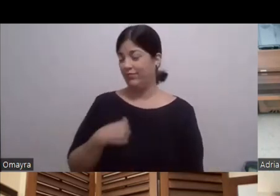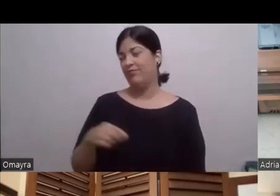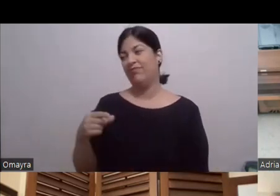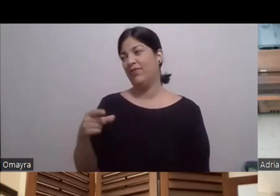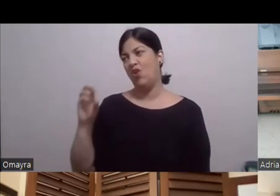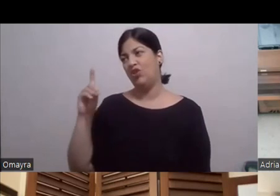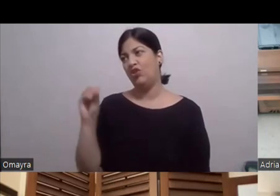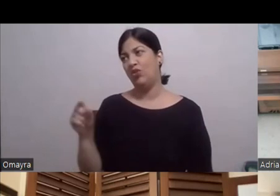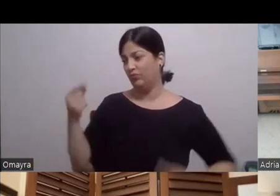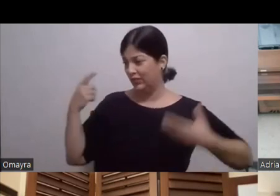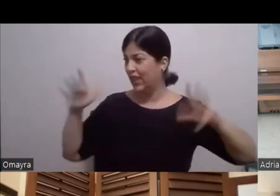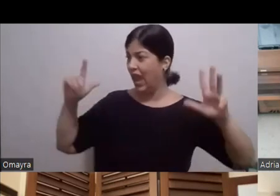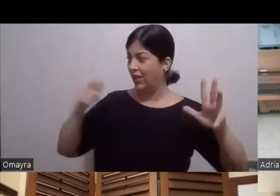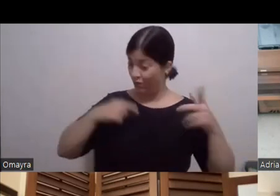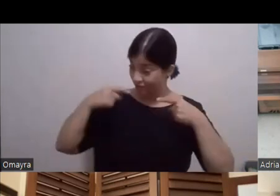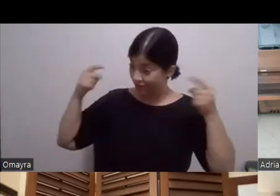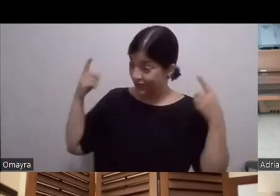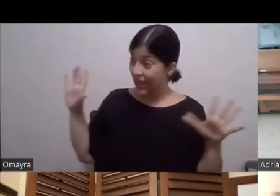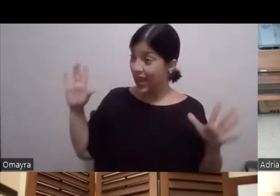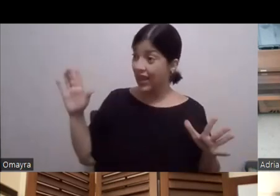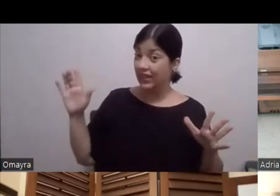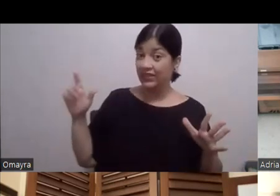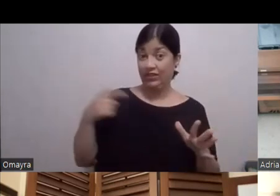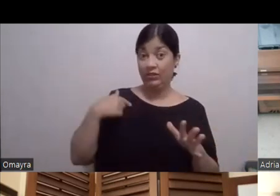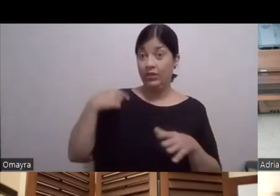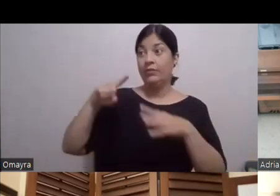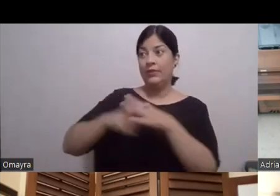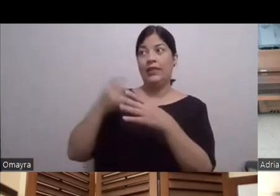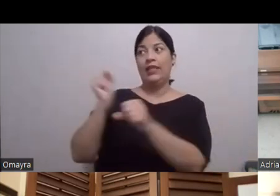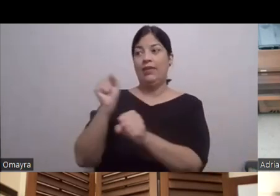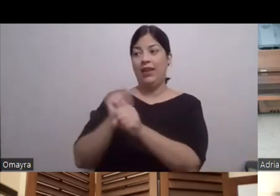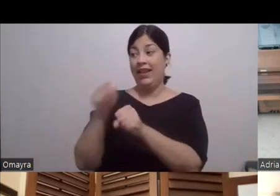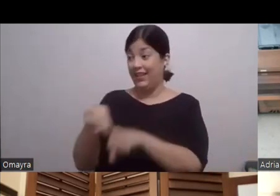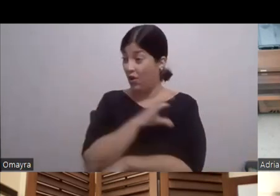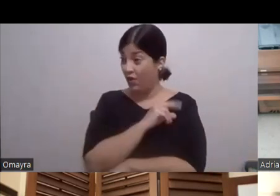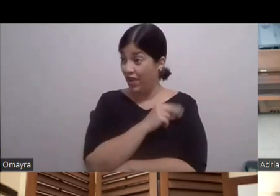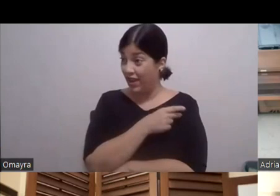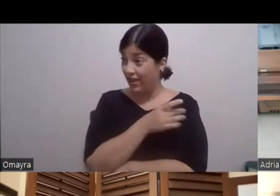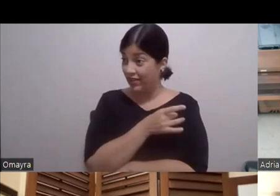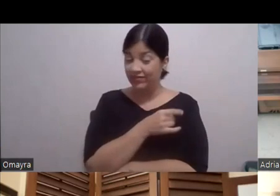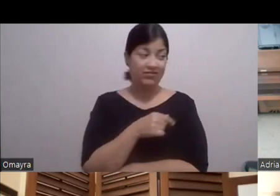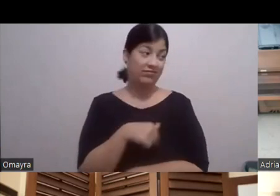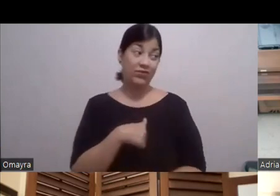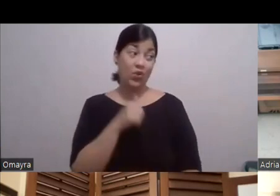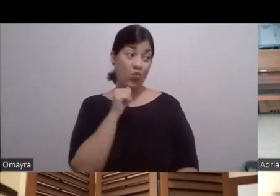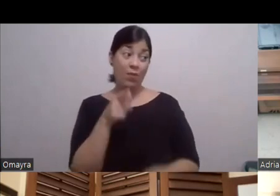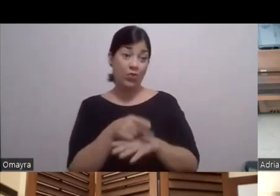Ya la hice Después que yo iban trabajando En esta novela A mí Me van a empezar a llamar Y me Néstor Esto no es Puerto Rico Aquí Esto es una industria Bien